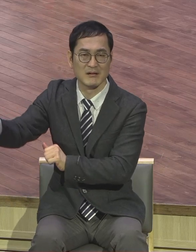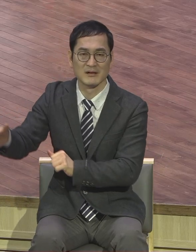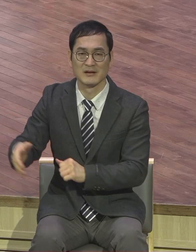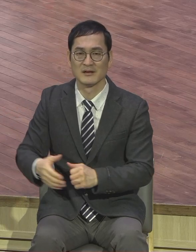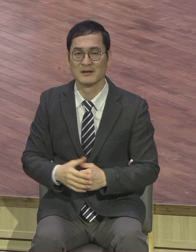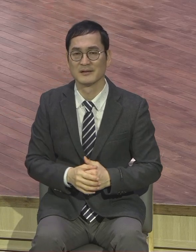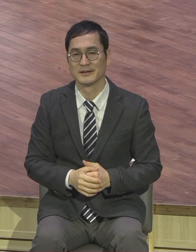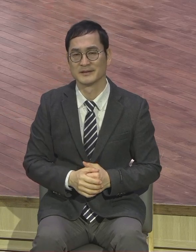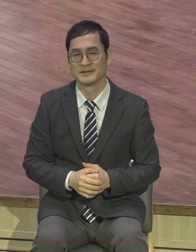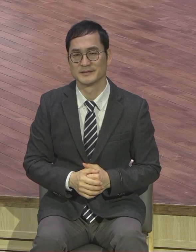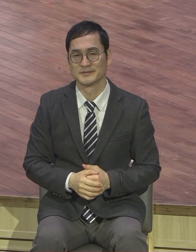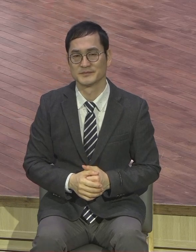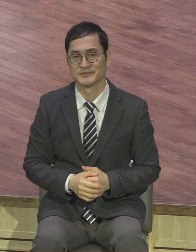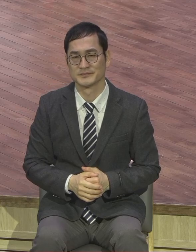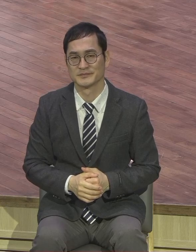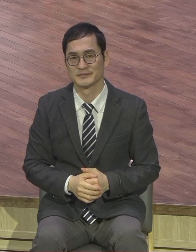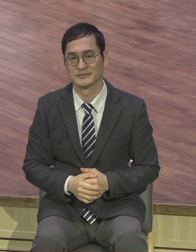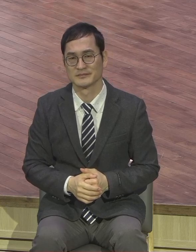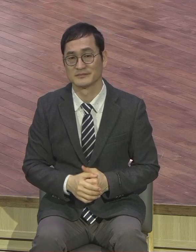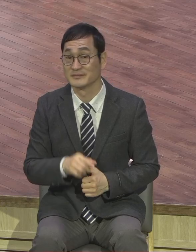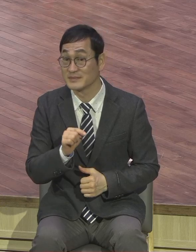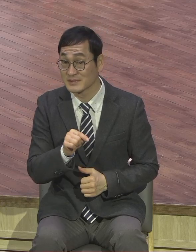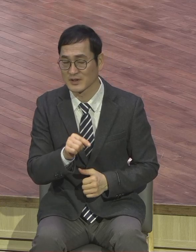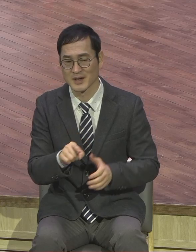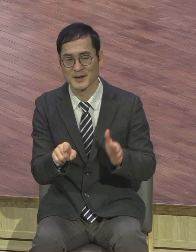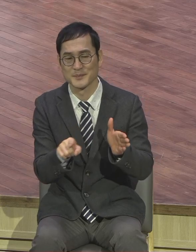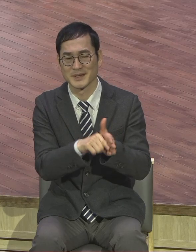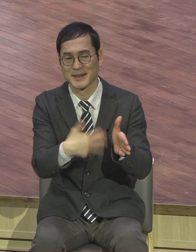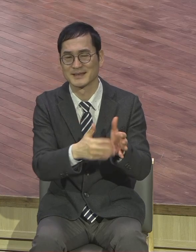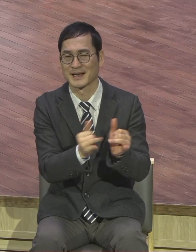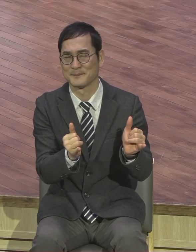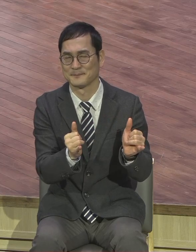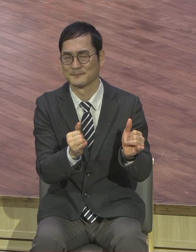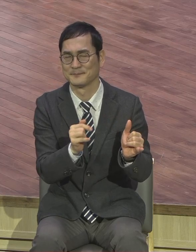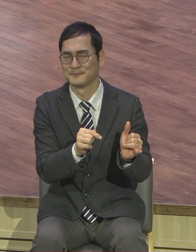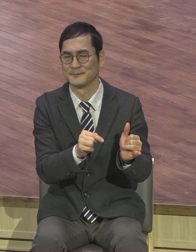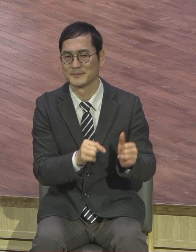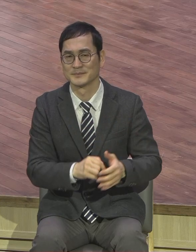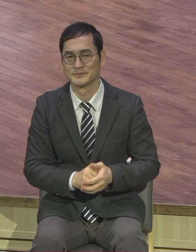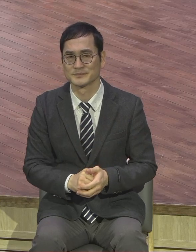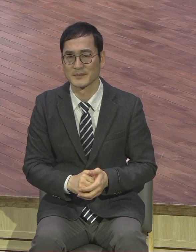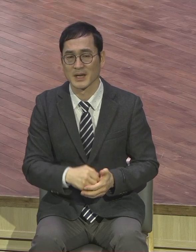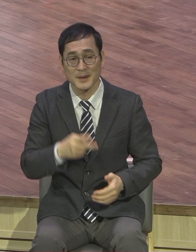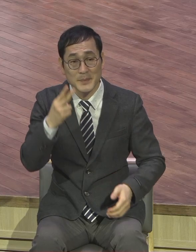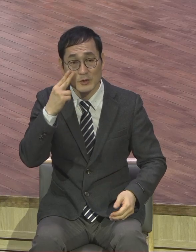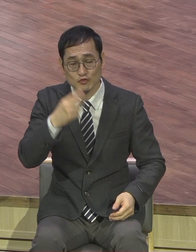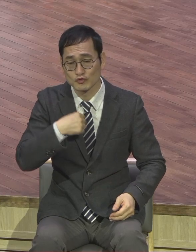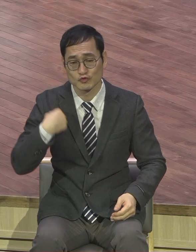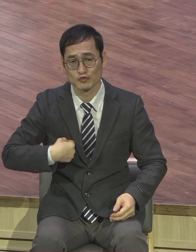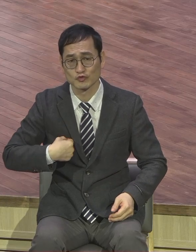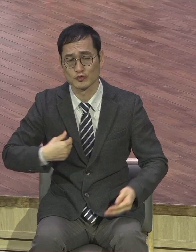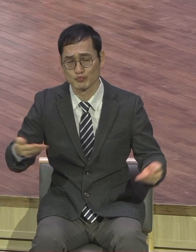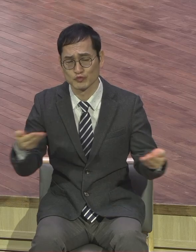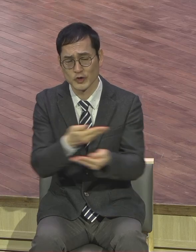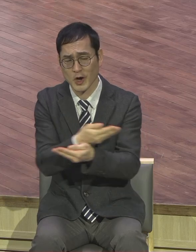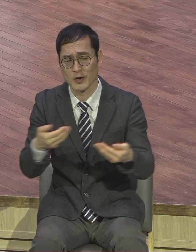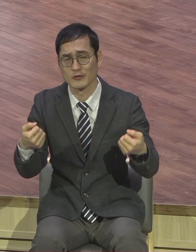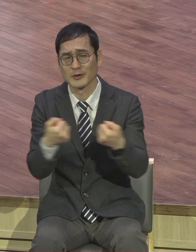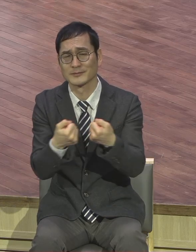이건 불신자들 하는 겁니다. 미국과 중국이 무역 분쟁을 돌입하면서 전략을 썼었는데 이걸